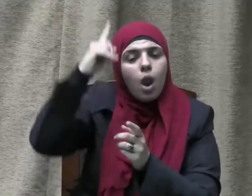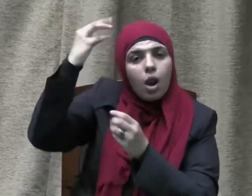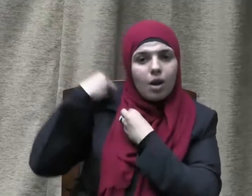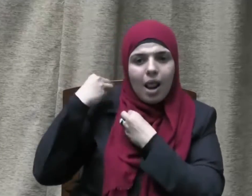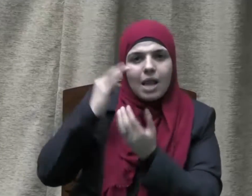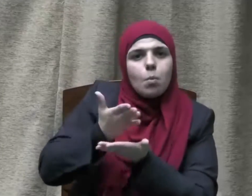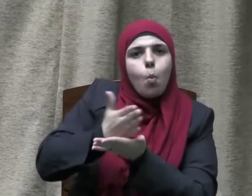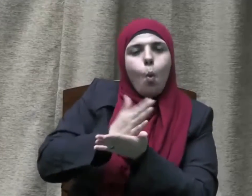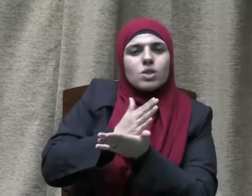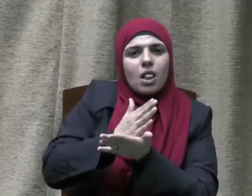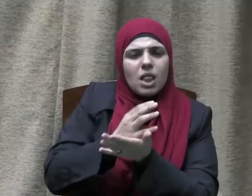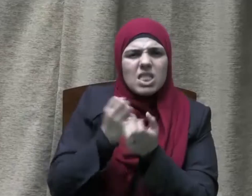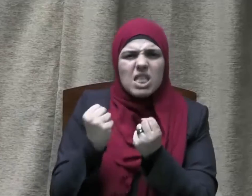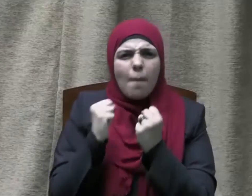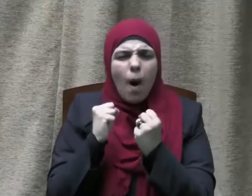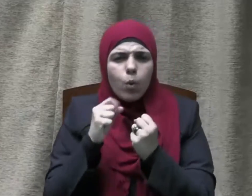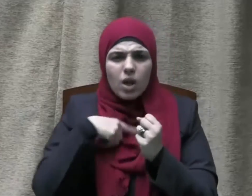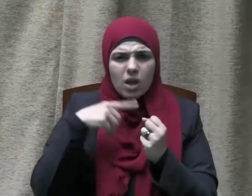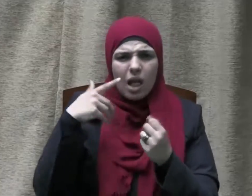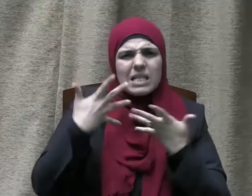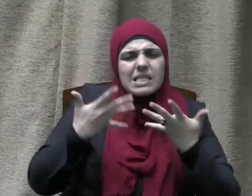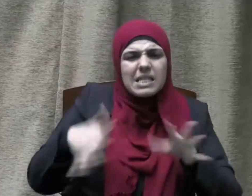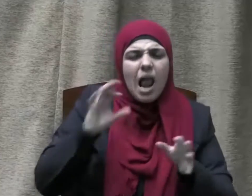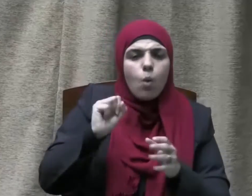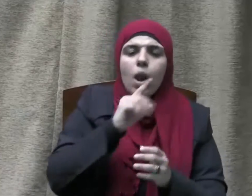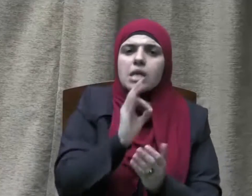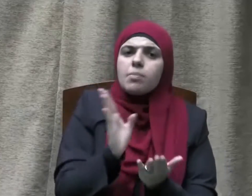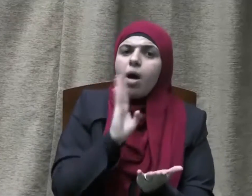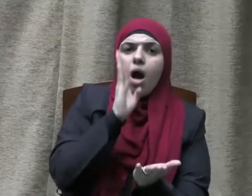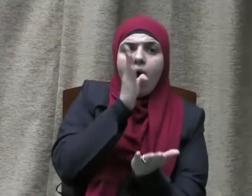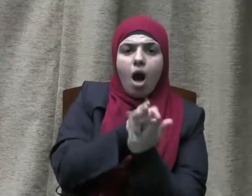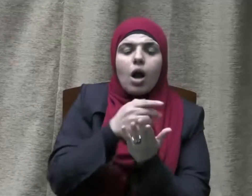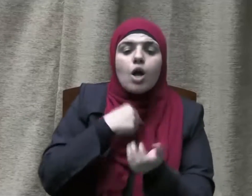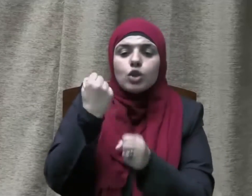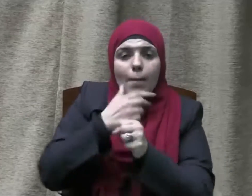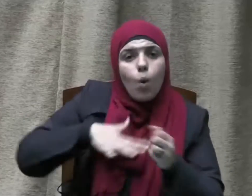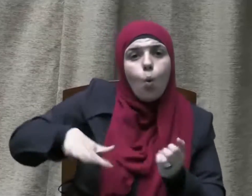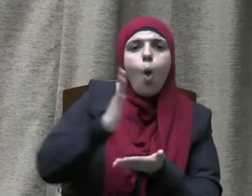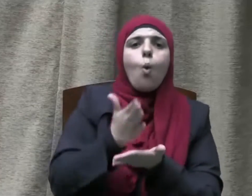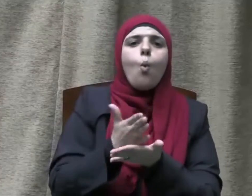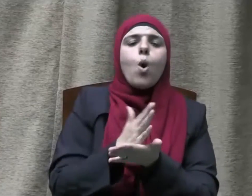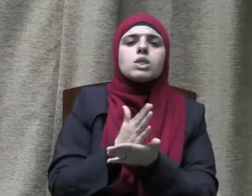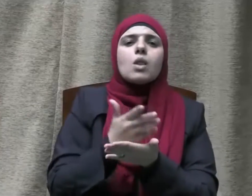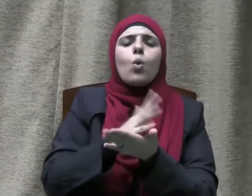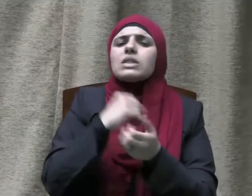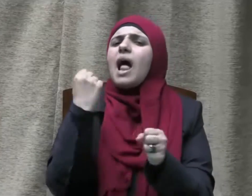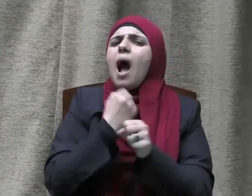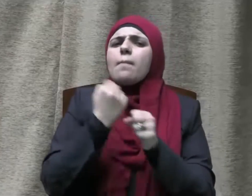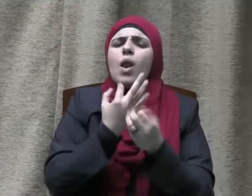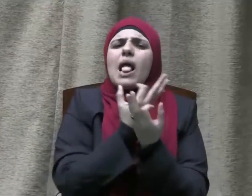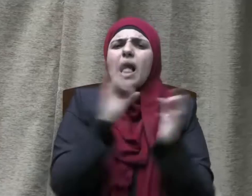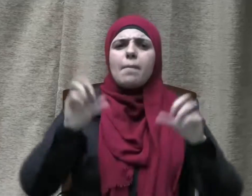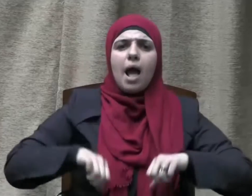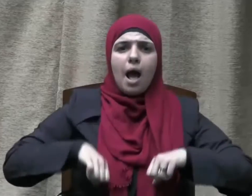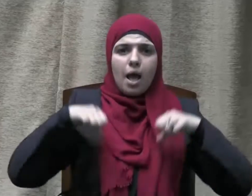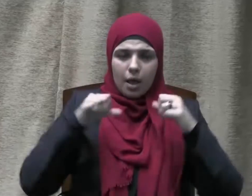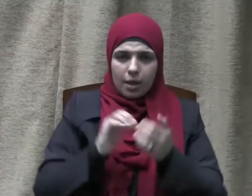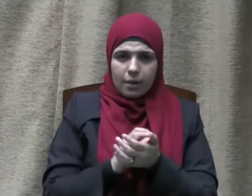وجل بها وأن نكون حقا وسطيين في جميع شؤوننا حيث